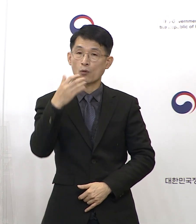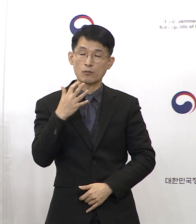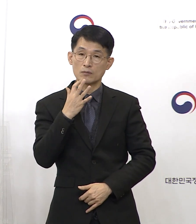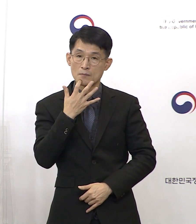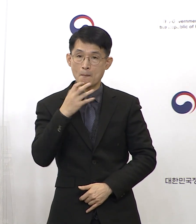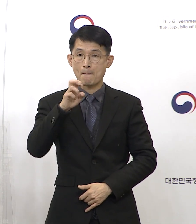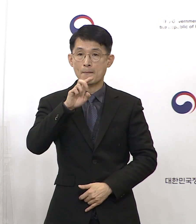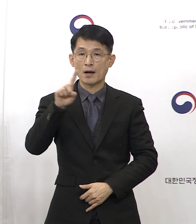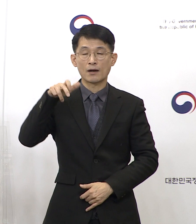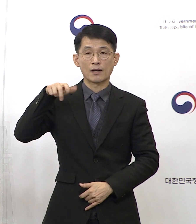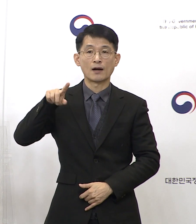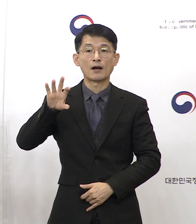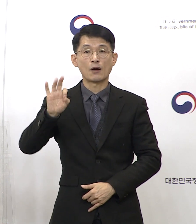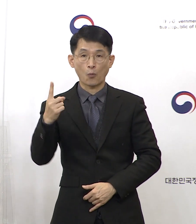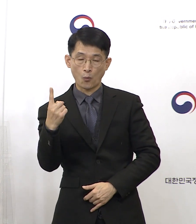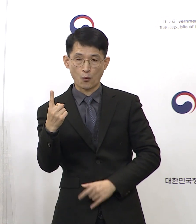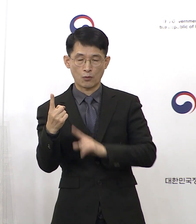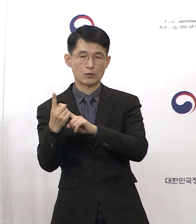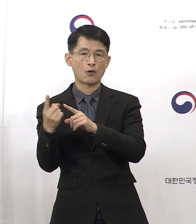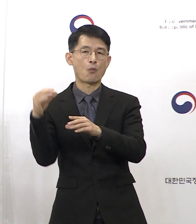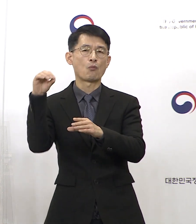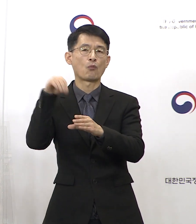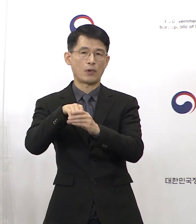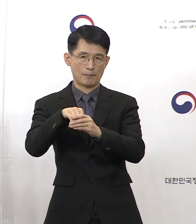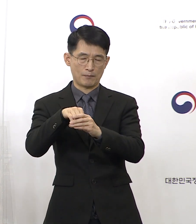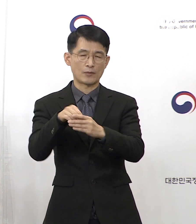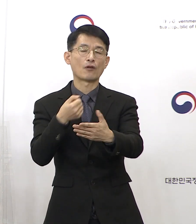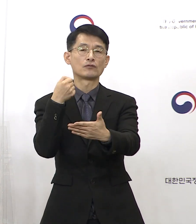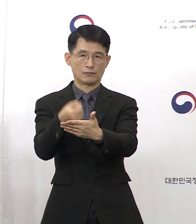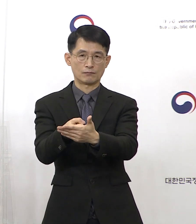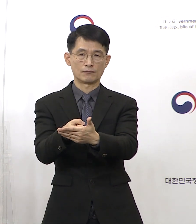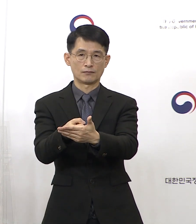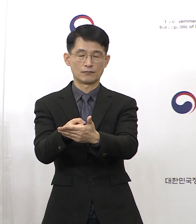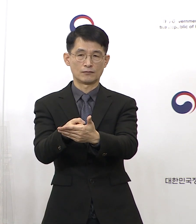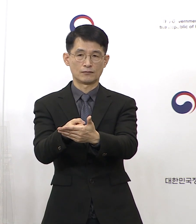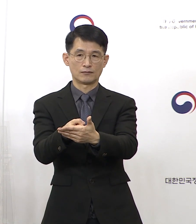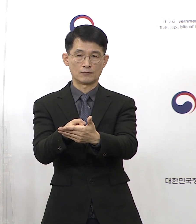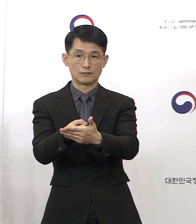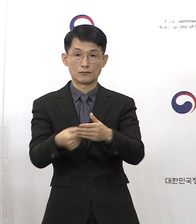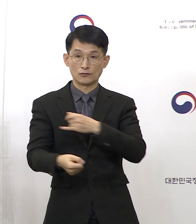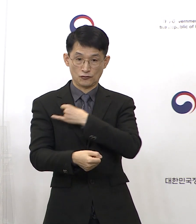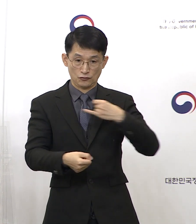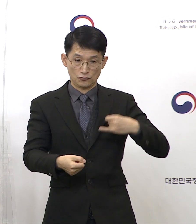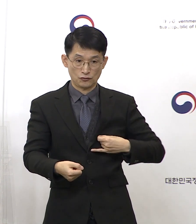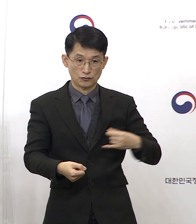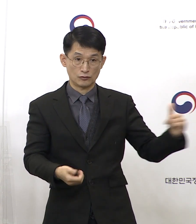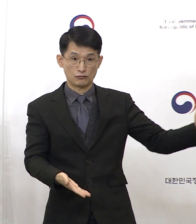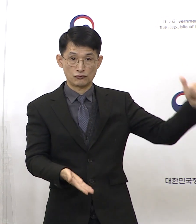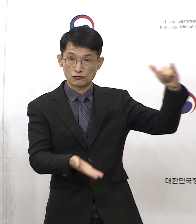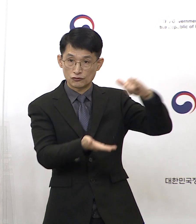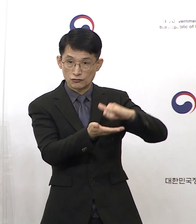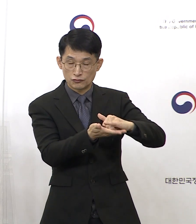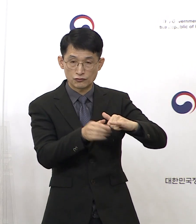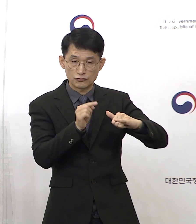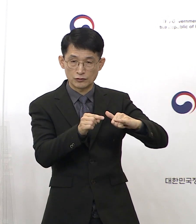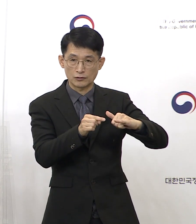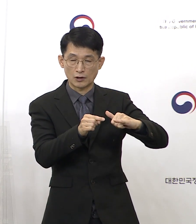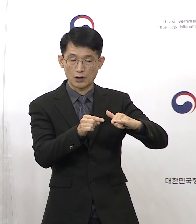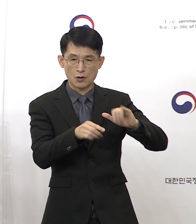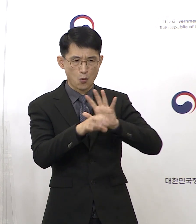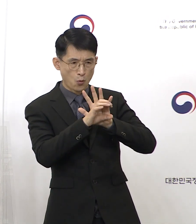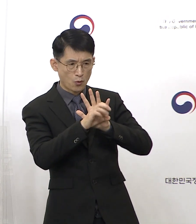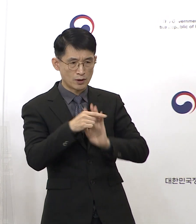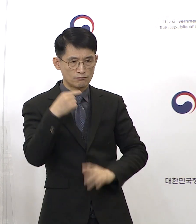추가한다는 내용입니다. 방역당국은 중국발 입국자에 대해서 시행했던